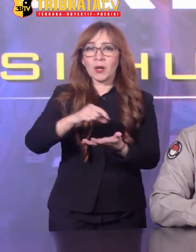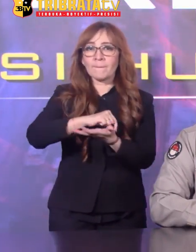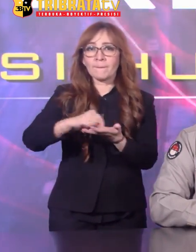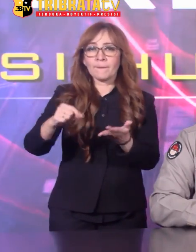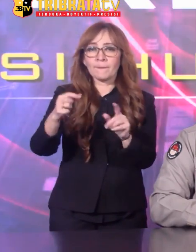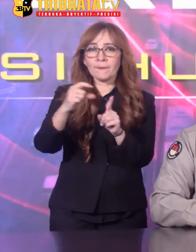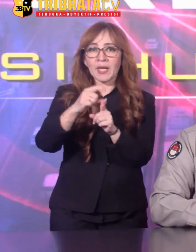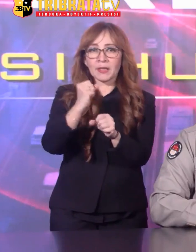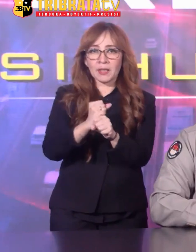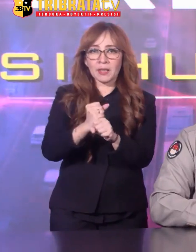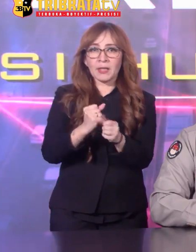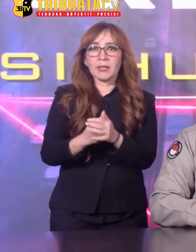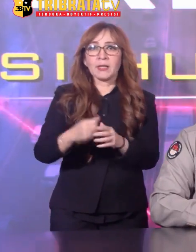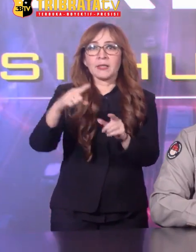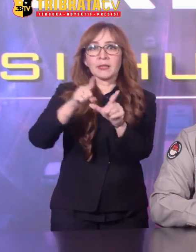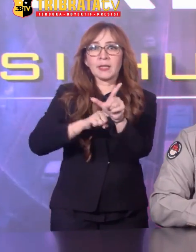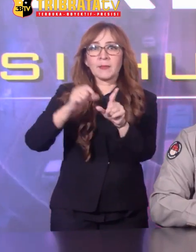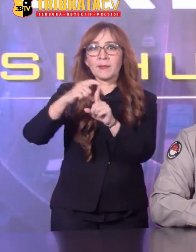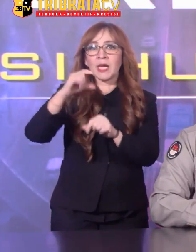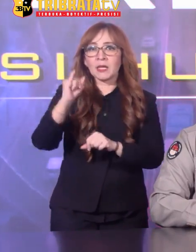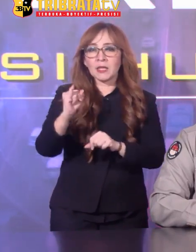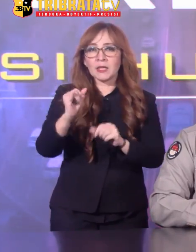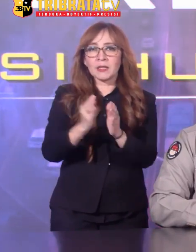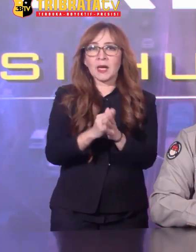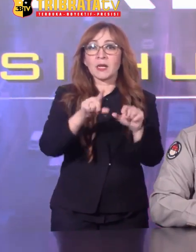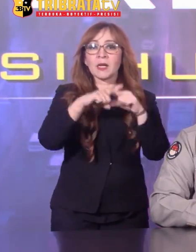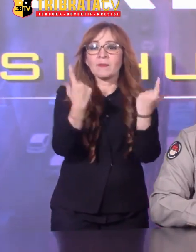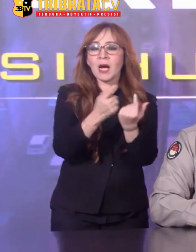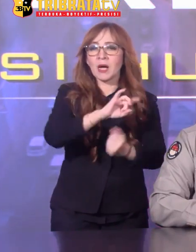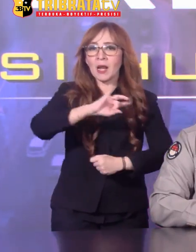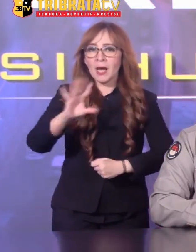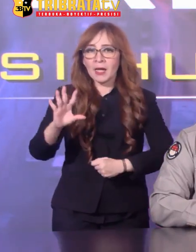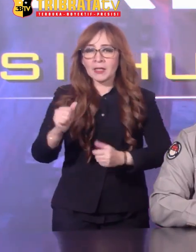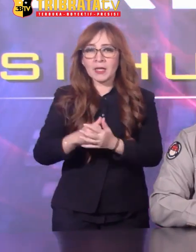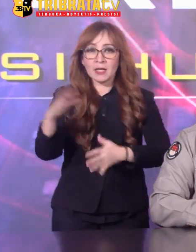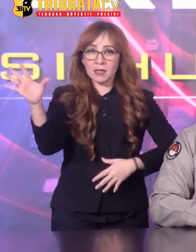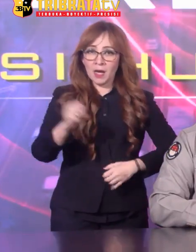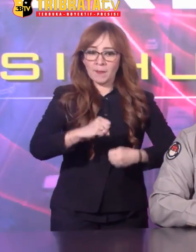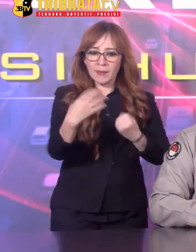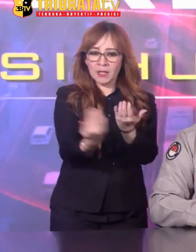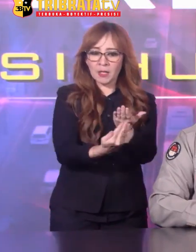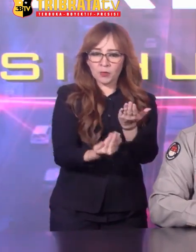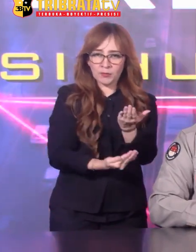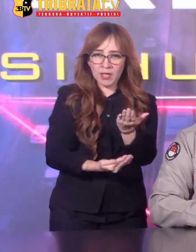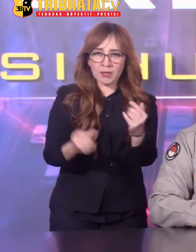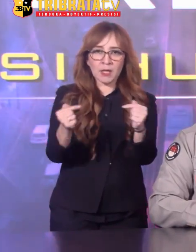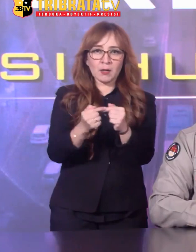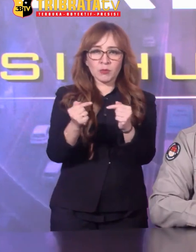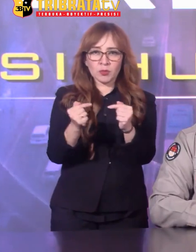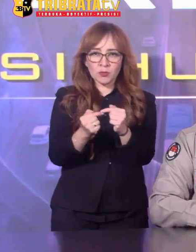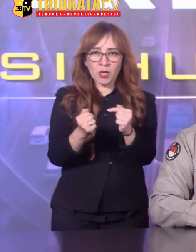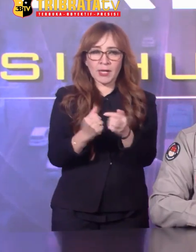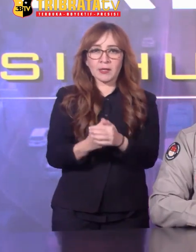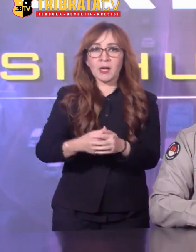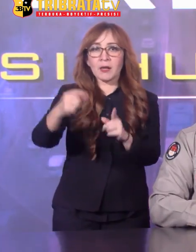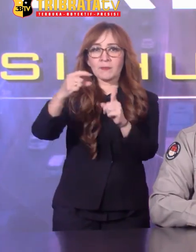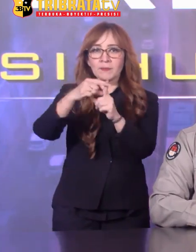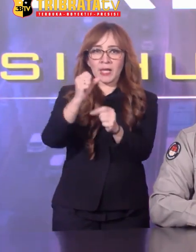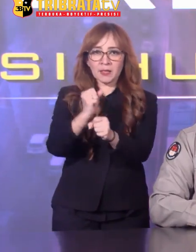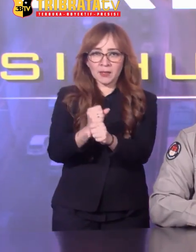badan hukum lainnya Serta dilakukan penyitaan dokumen Surat yang berkaitan dengan Saudara PG